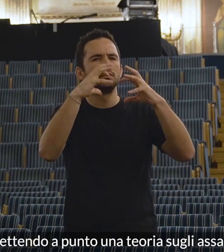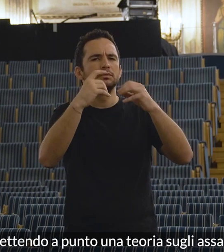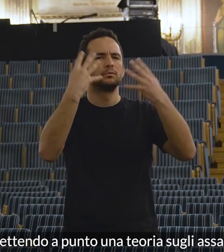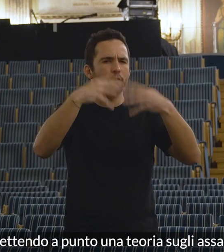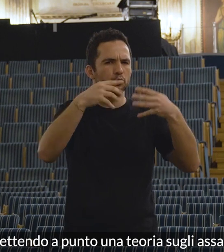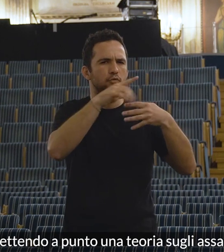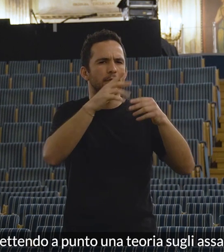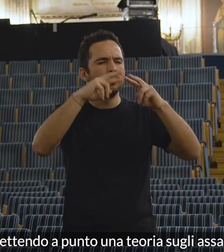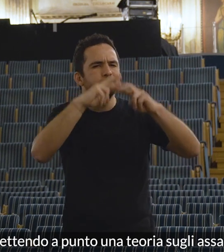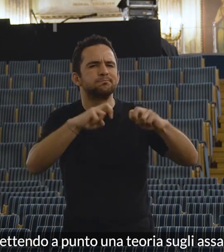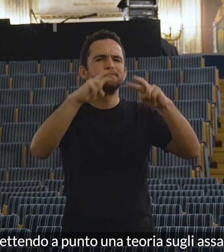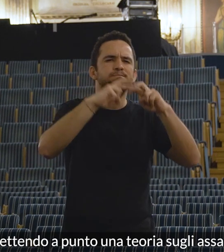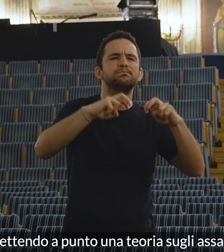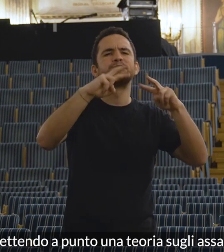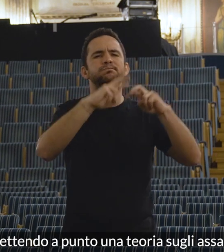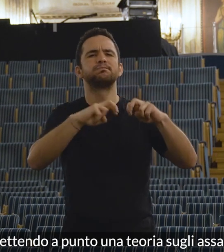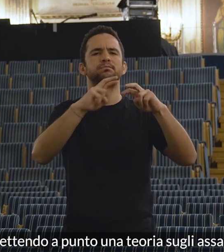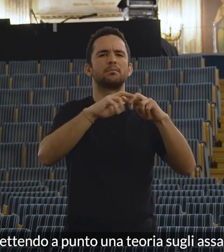una teoria sugli assassini seriali.